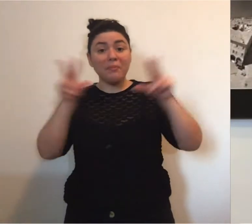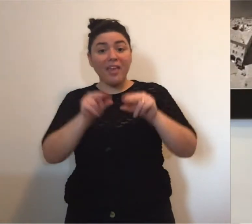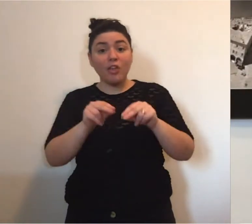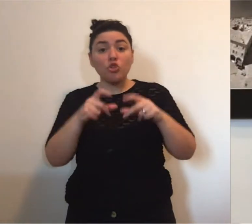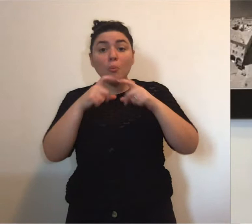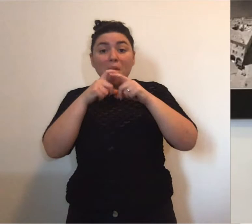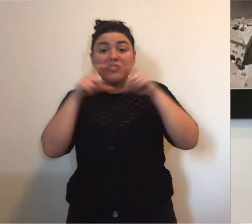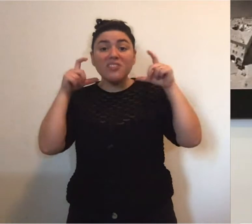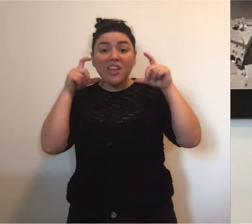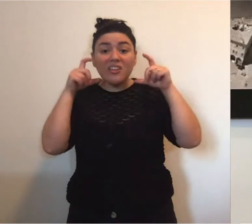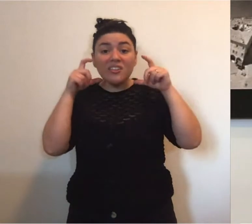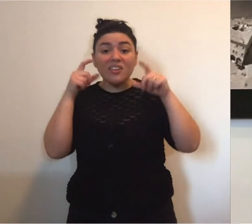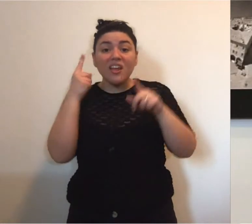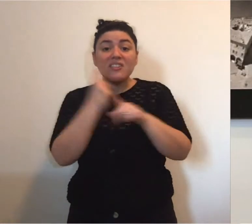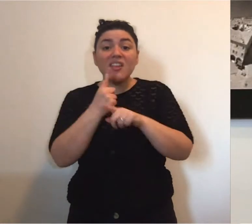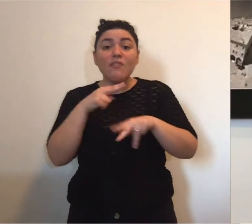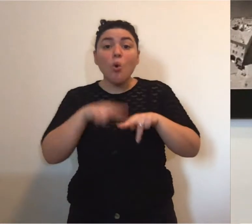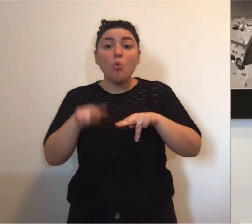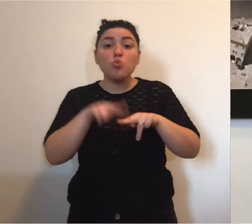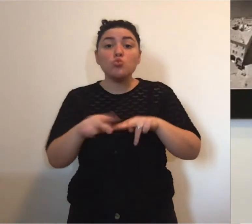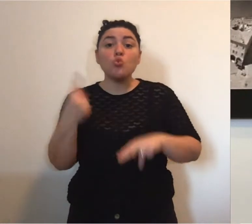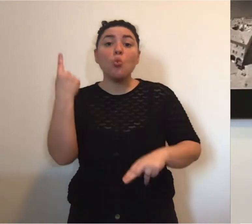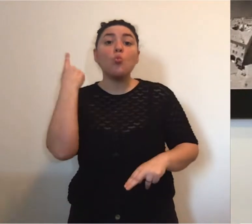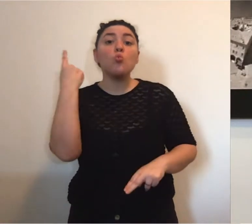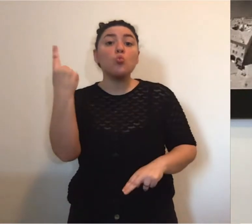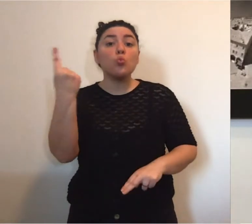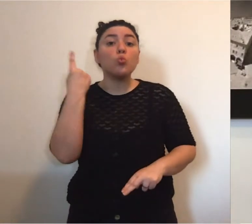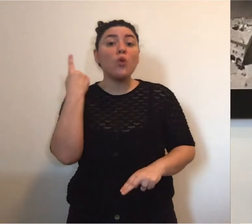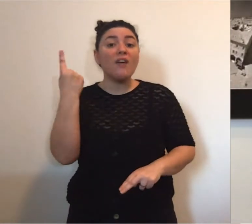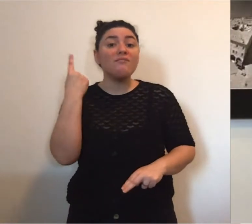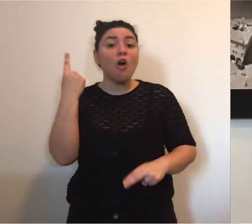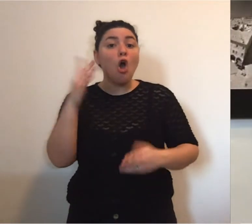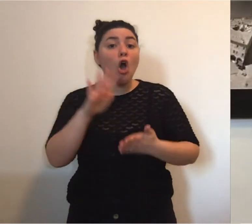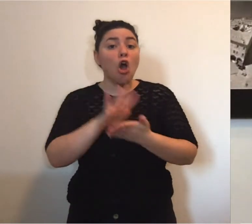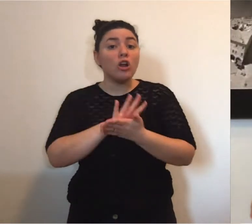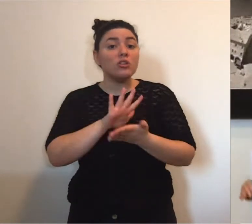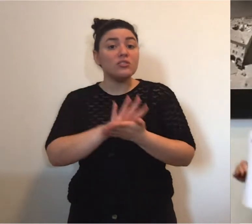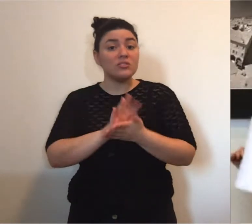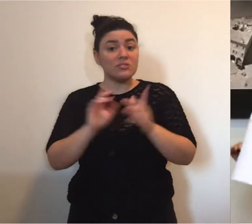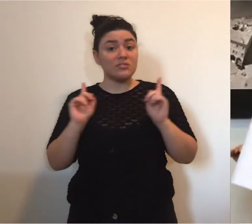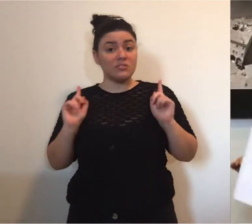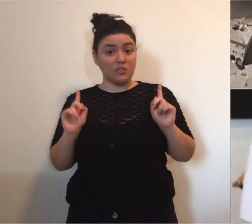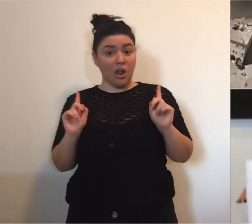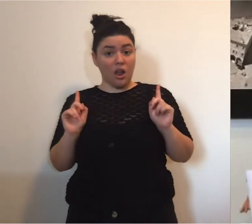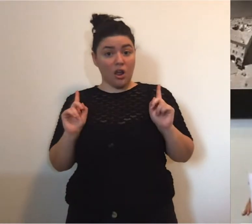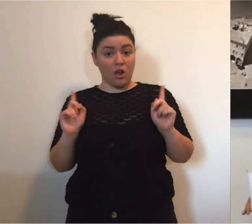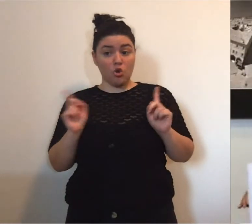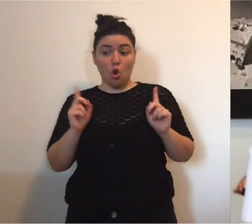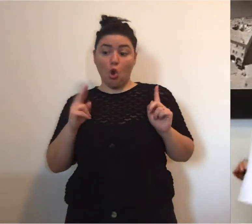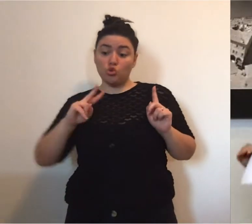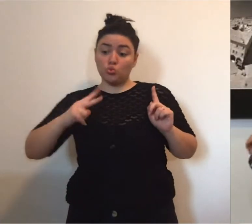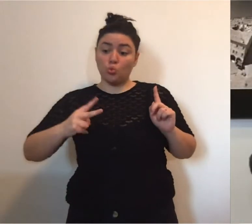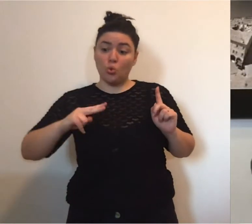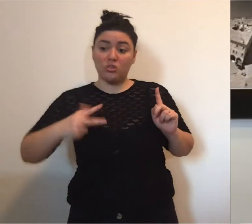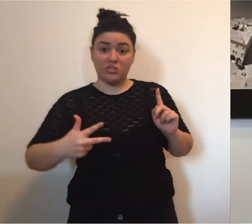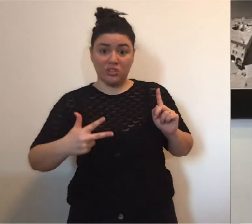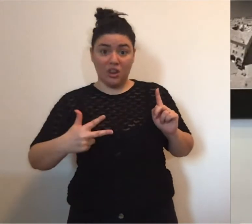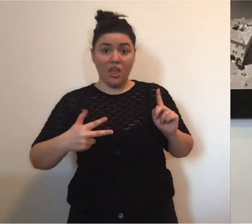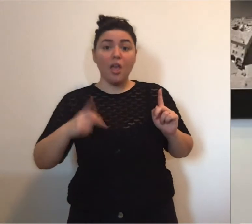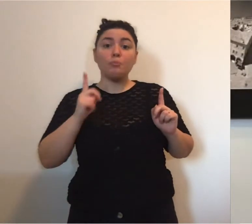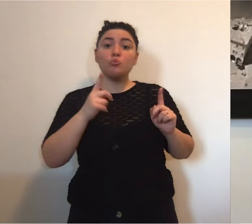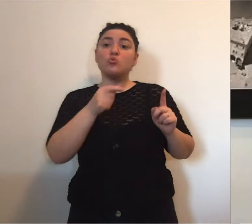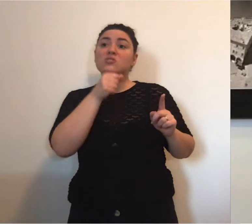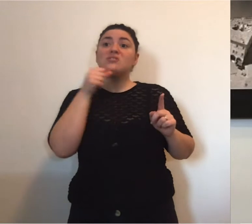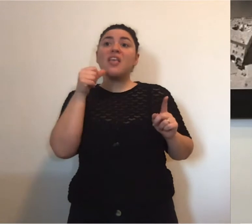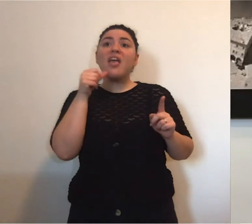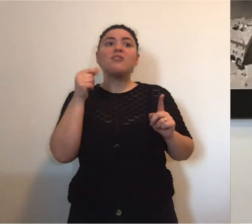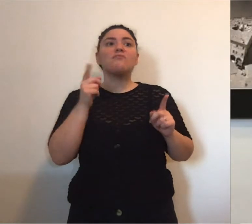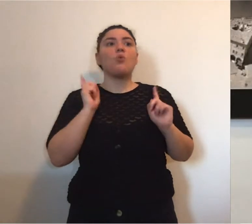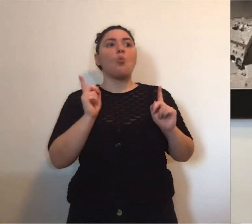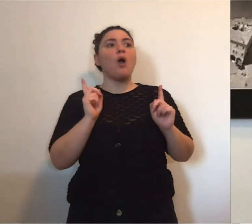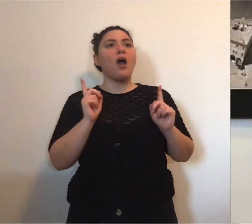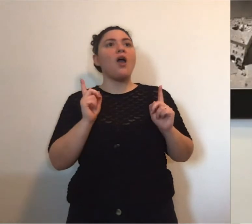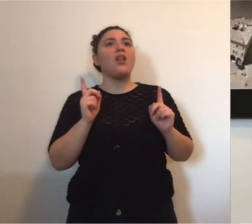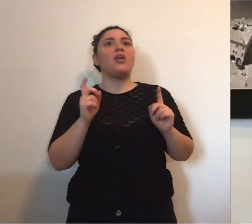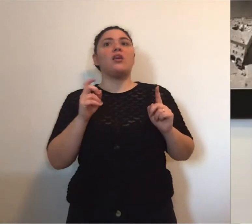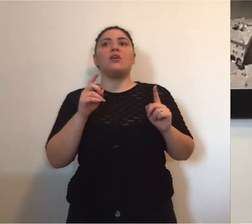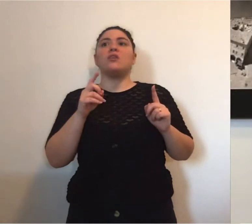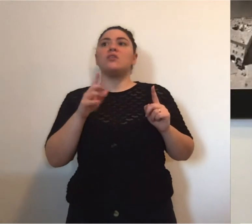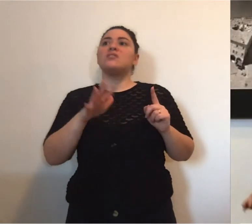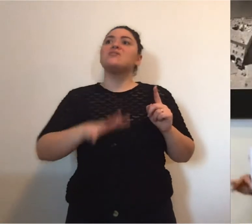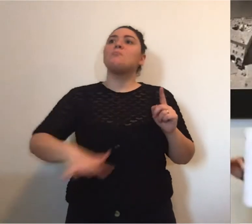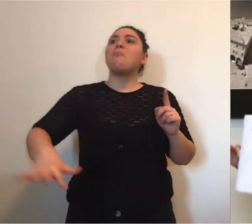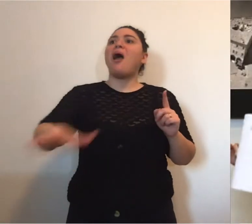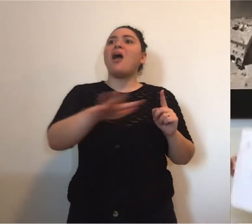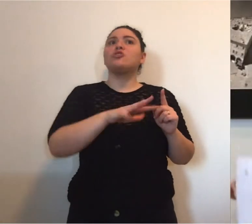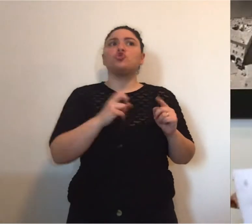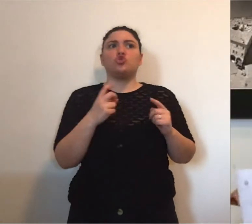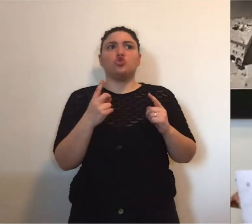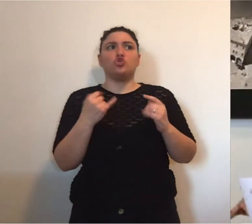servire laddove non ci sono le opportunità di spazio per garantire quella